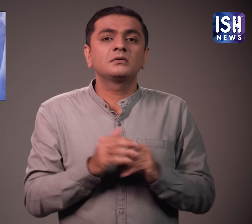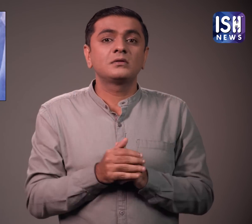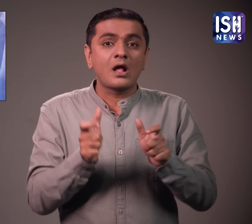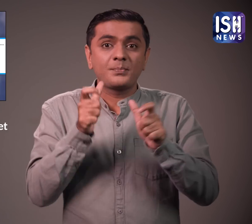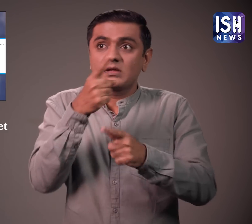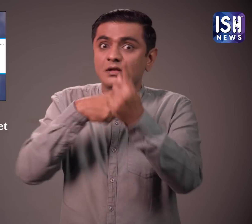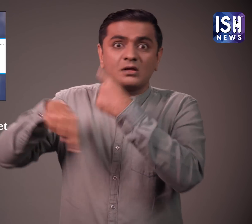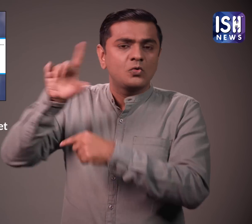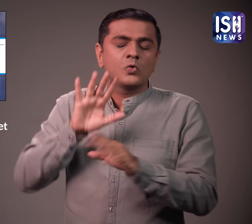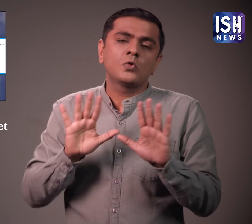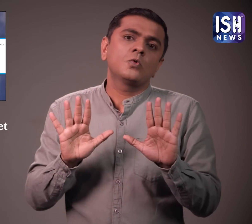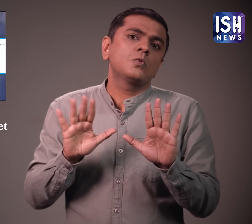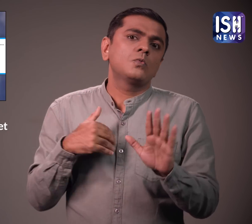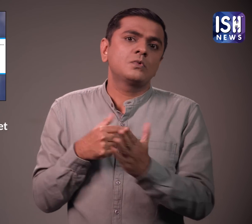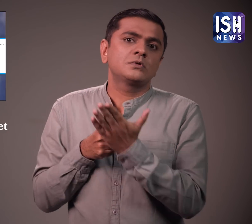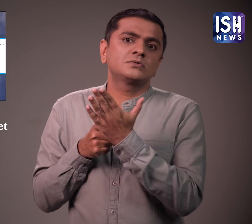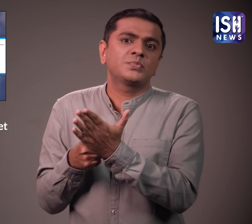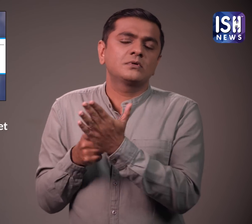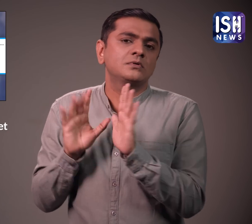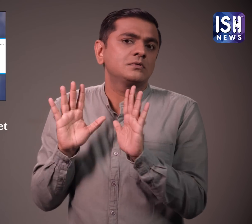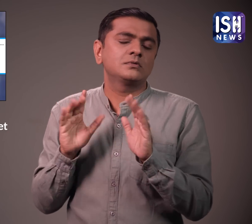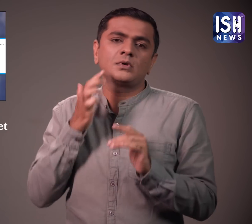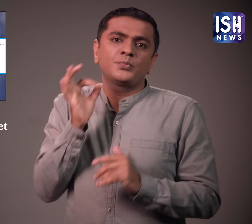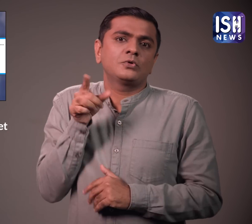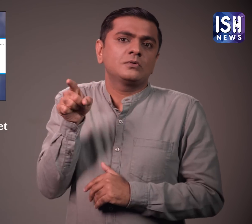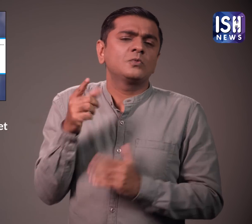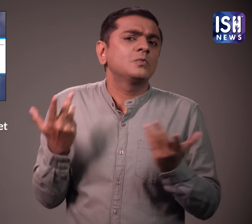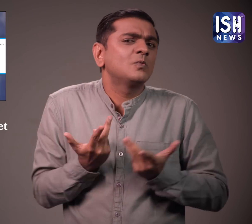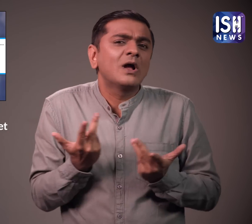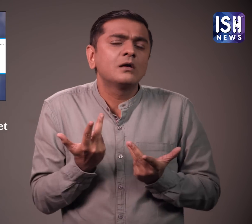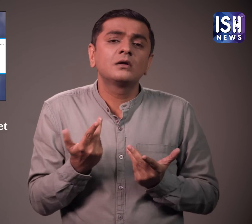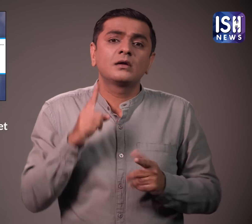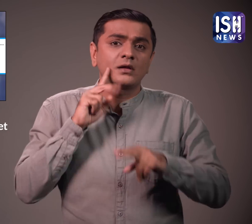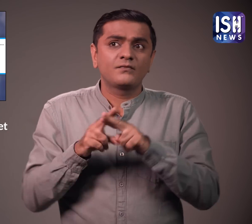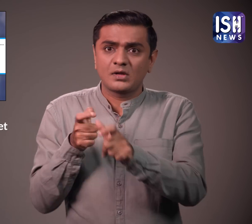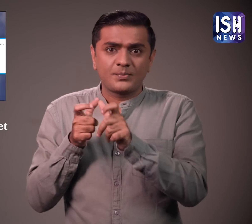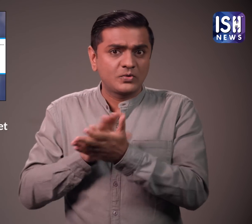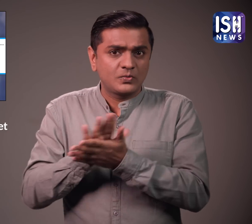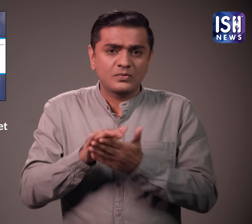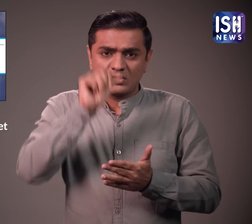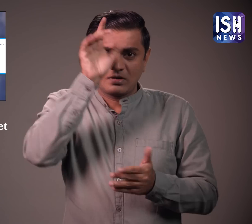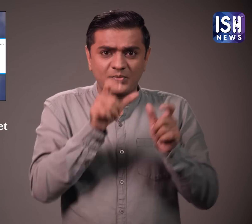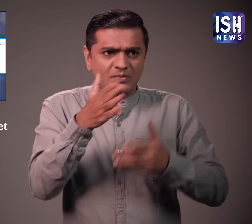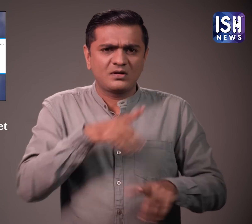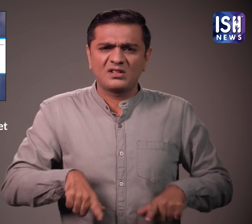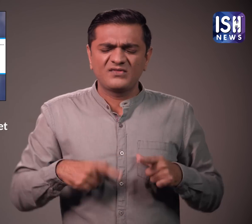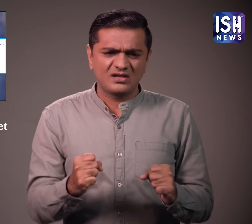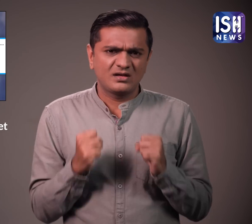सेना हमारे सरवच्च सम्मान की अधिकार है क्योंकि उनके बिना हमारा अस्तित्व